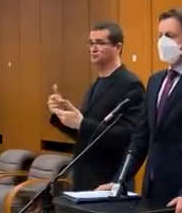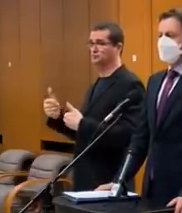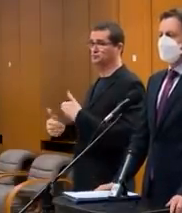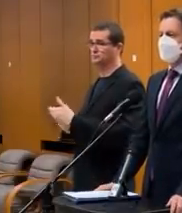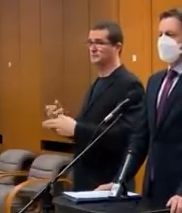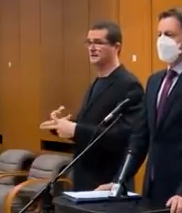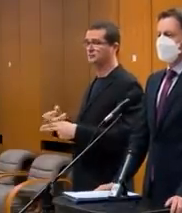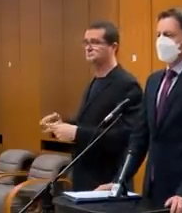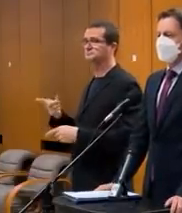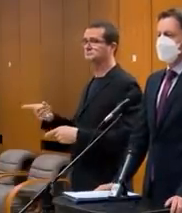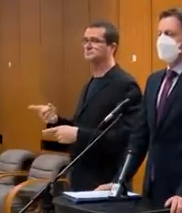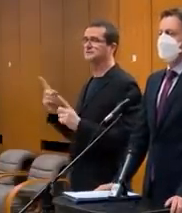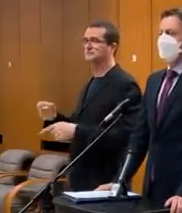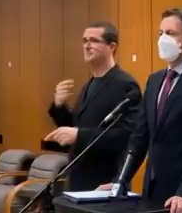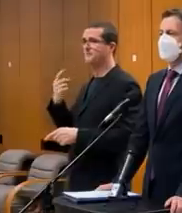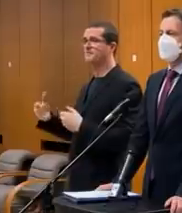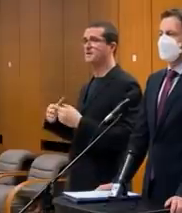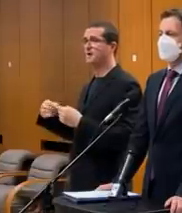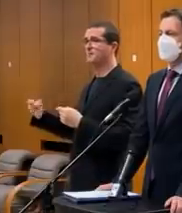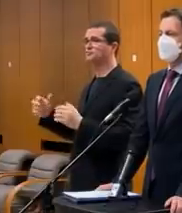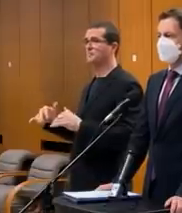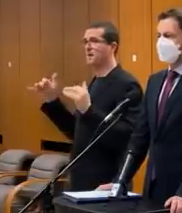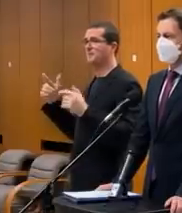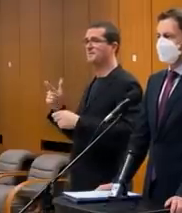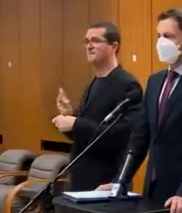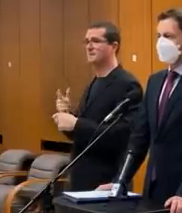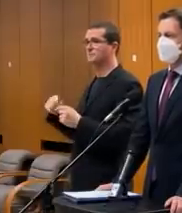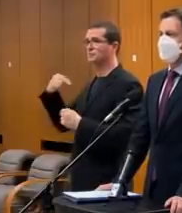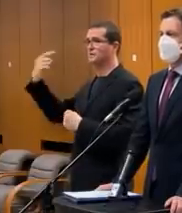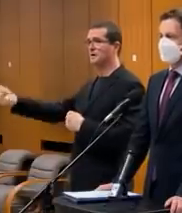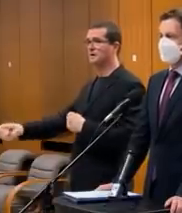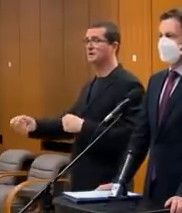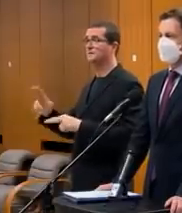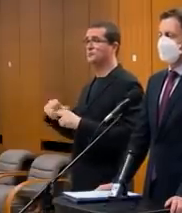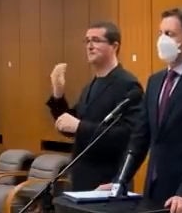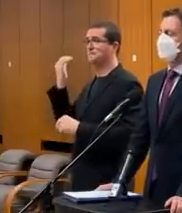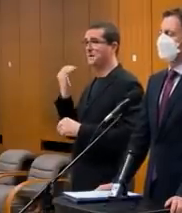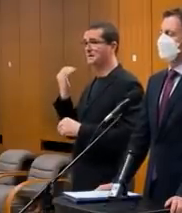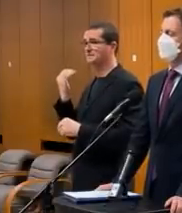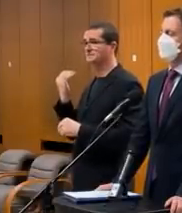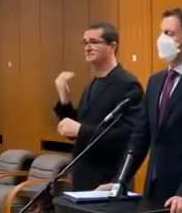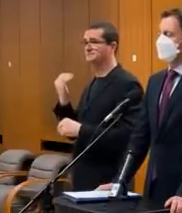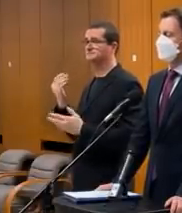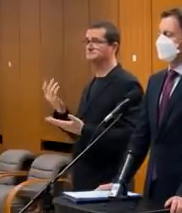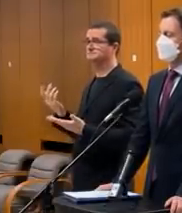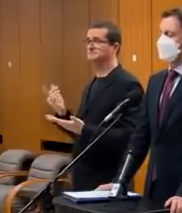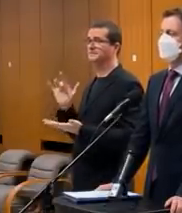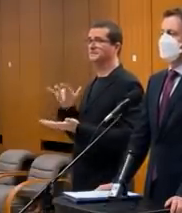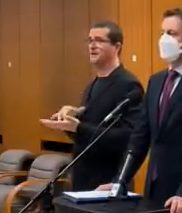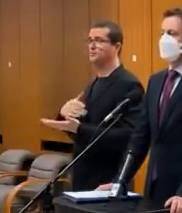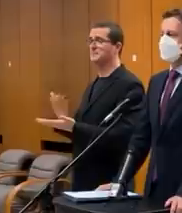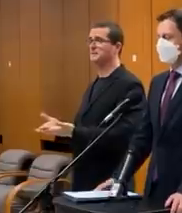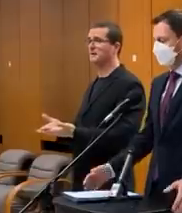Tam je dôležité povedať, že najbližšia parlamentná schôdza bude februárová, následne marcová. Dátum